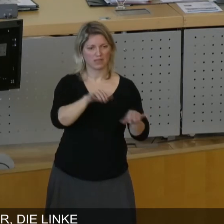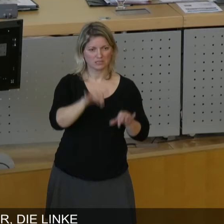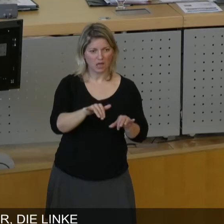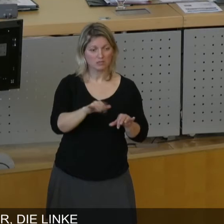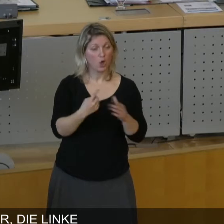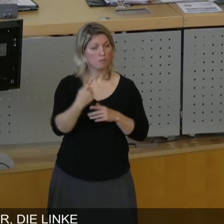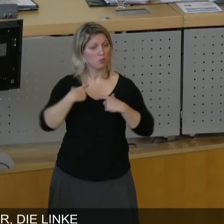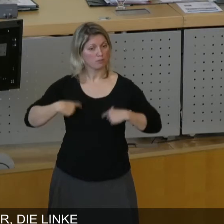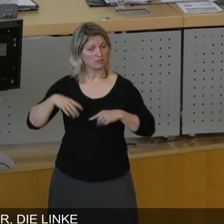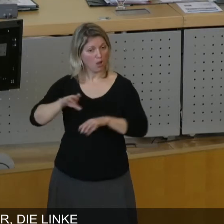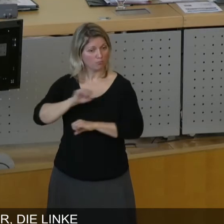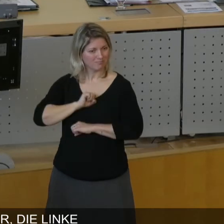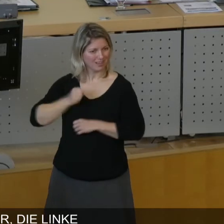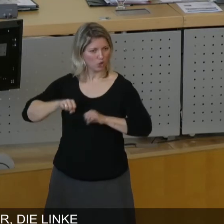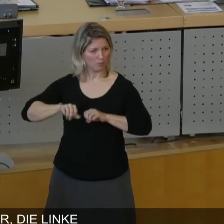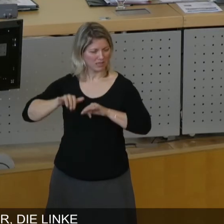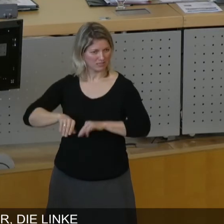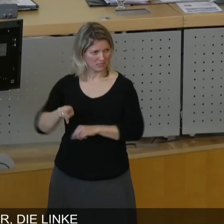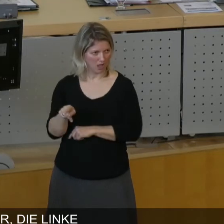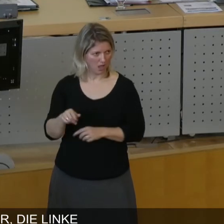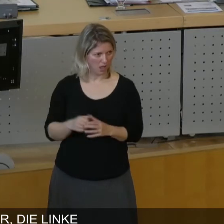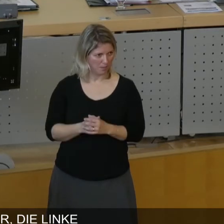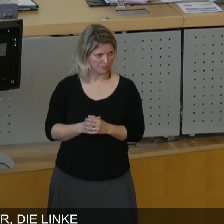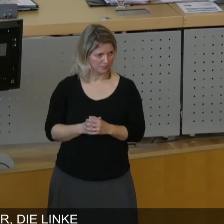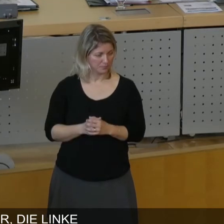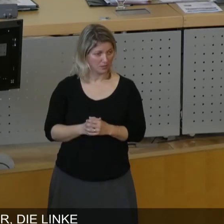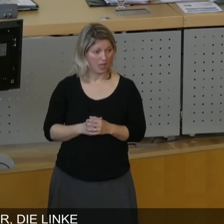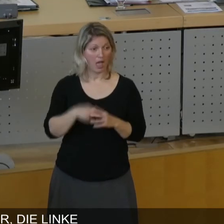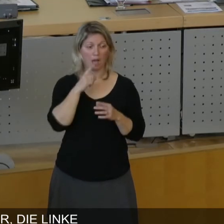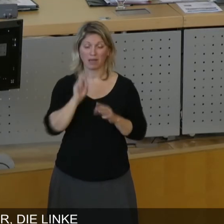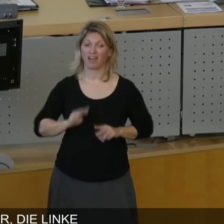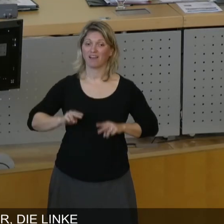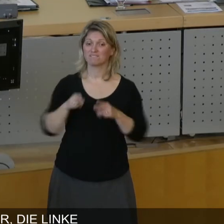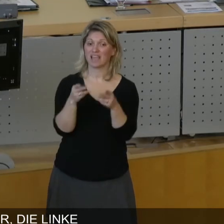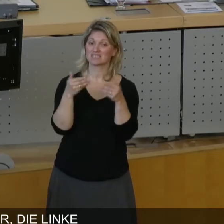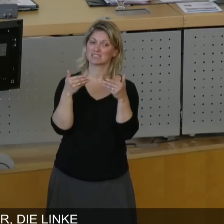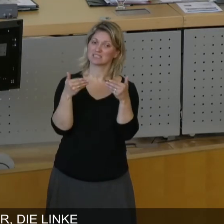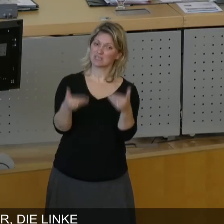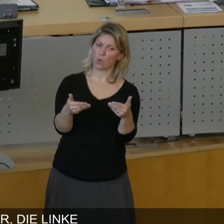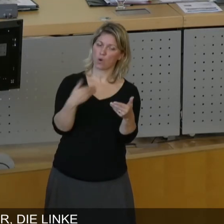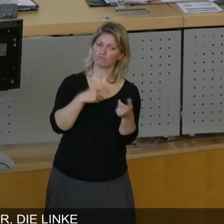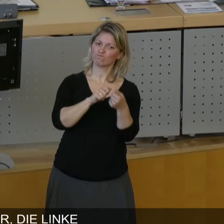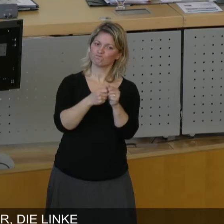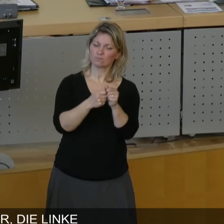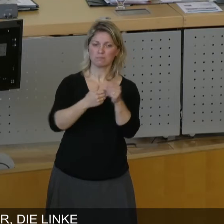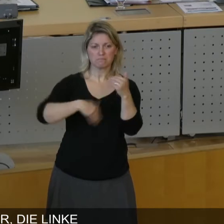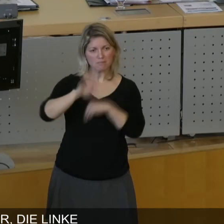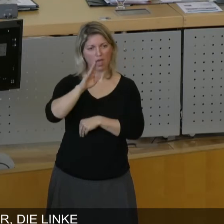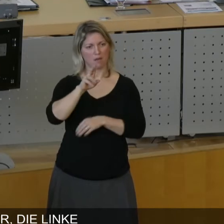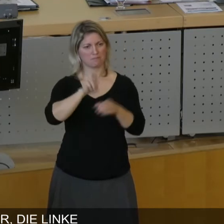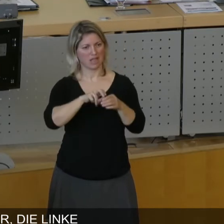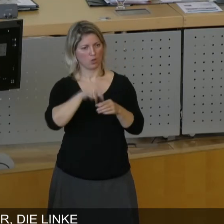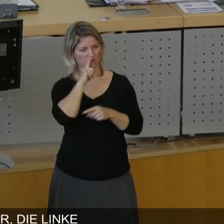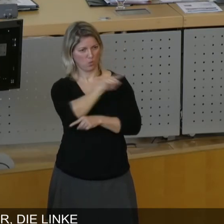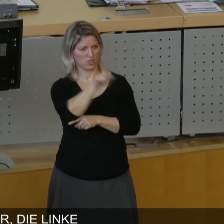des Oberbürgermeisters. Und dieser Weg einer neuen, demokratischeren Beteiligung der Bürger,